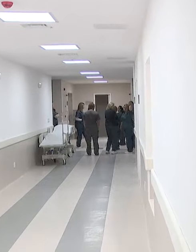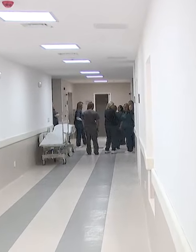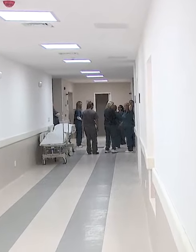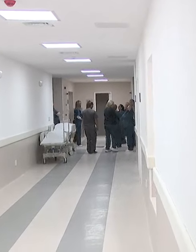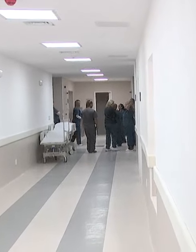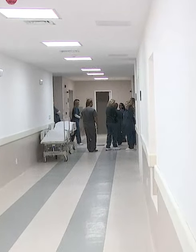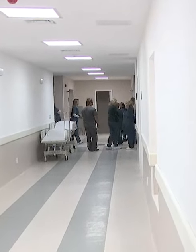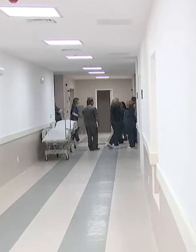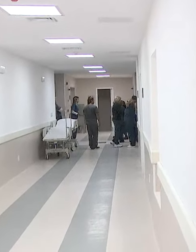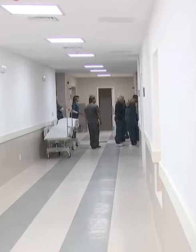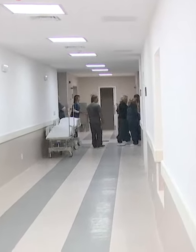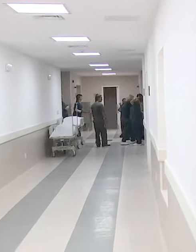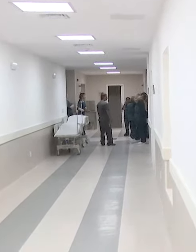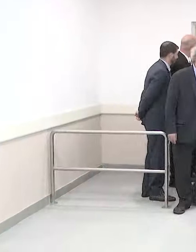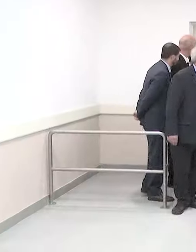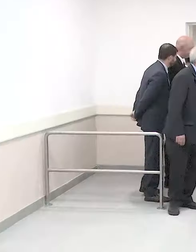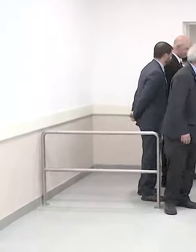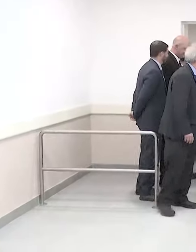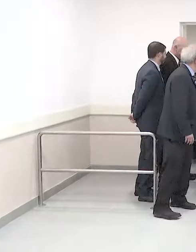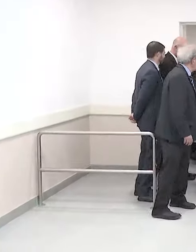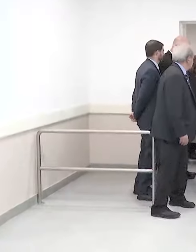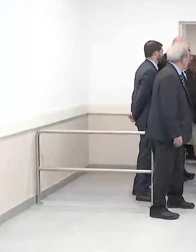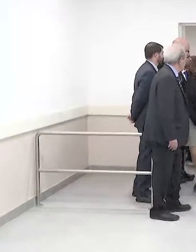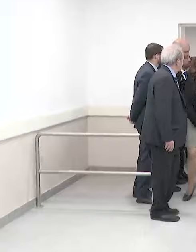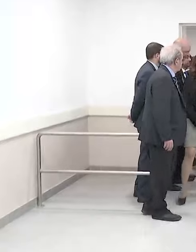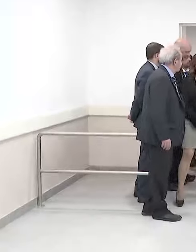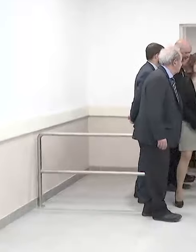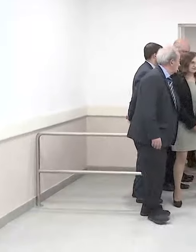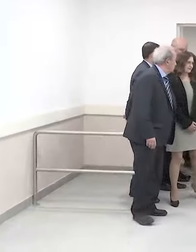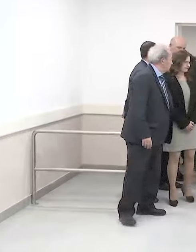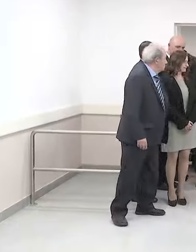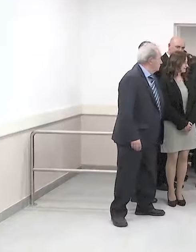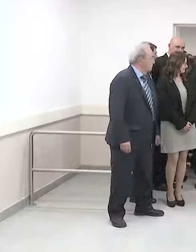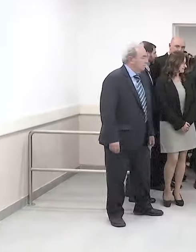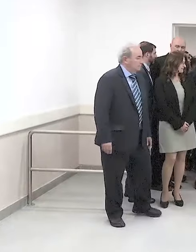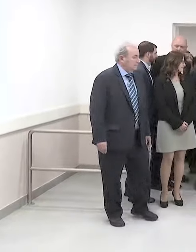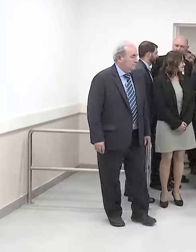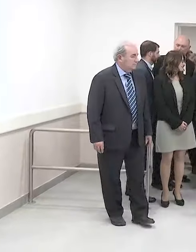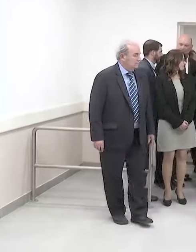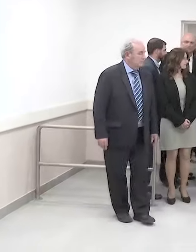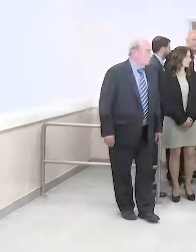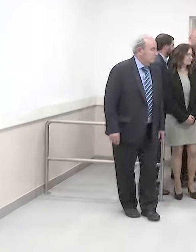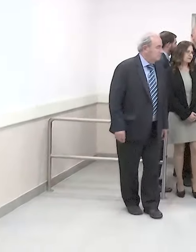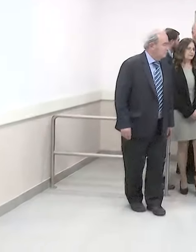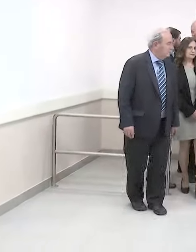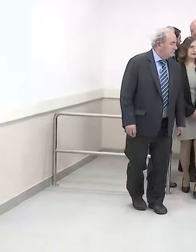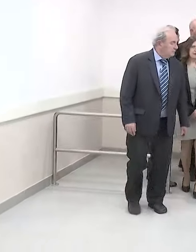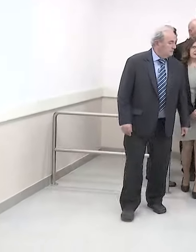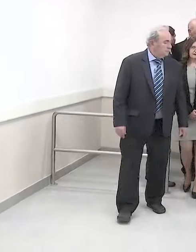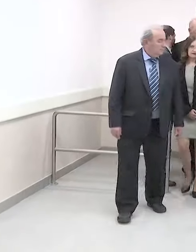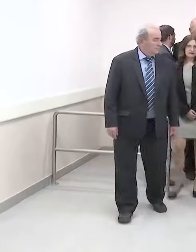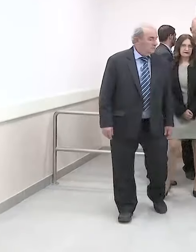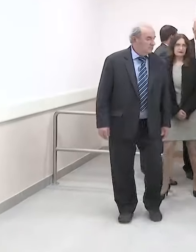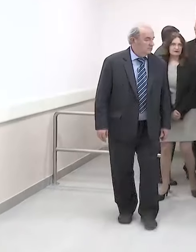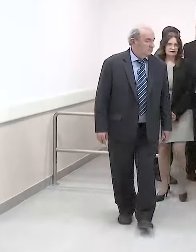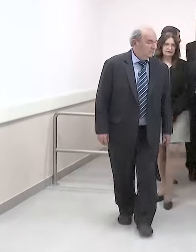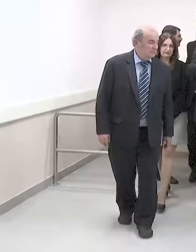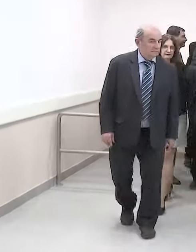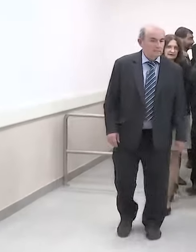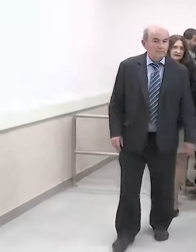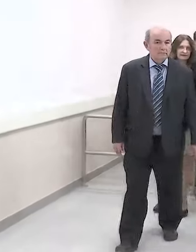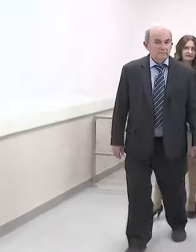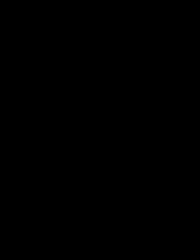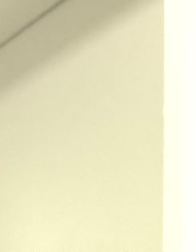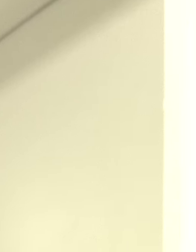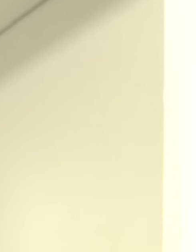pacientes nuestros, los usuarios de ACE que están en su domicilio en el cerro y necesiten una atención de urgencia